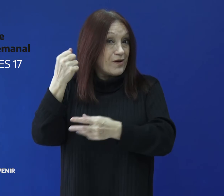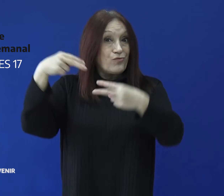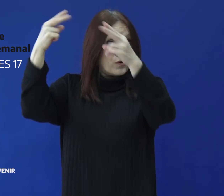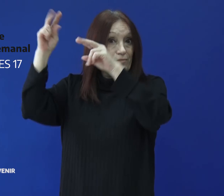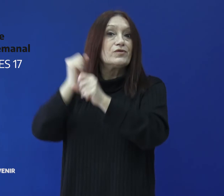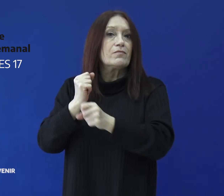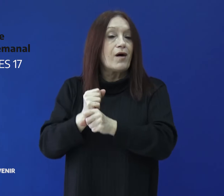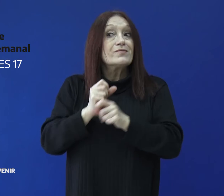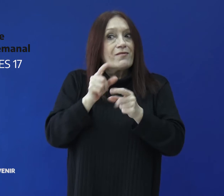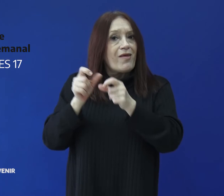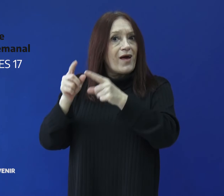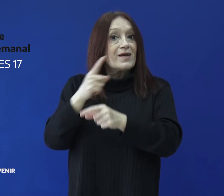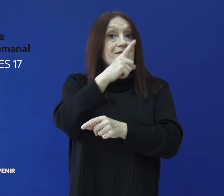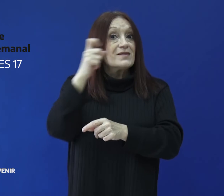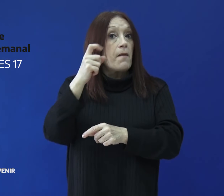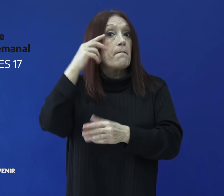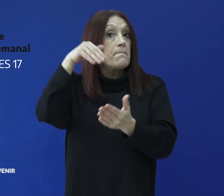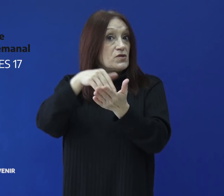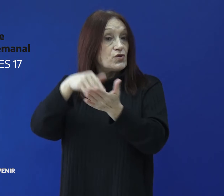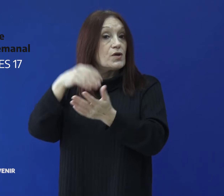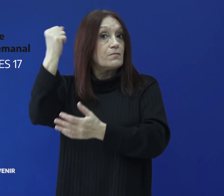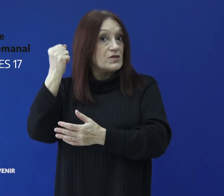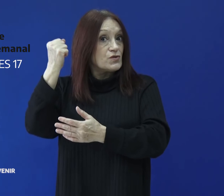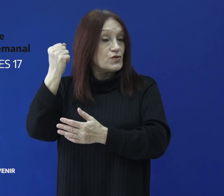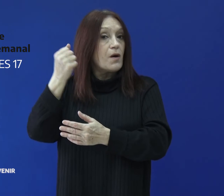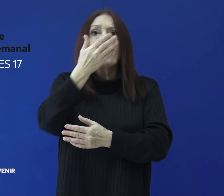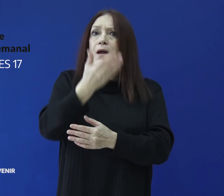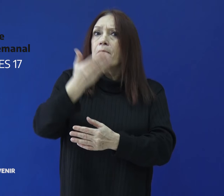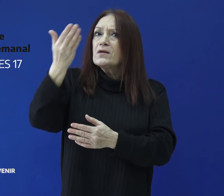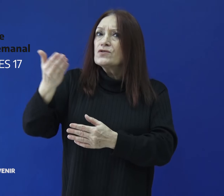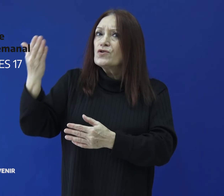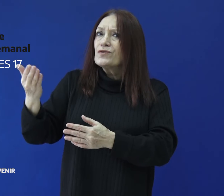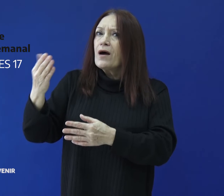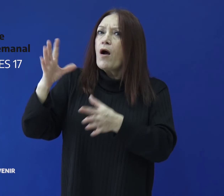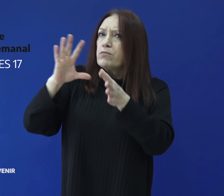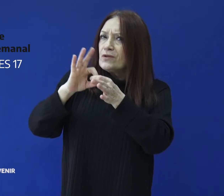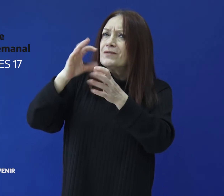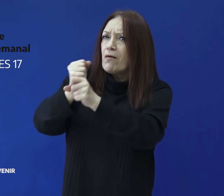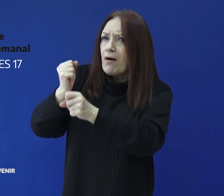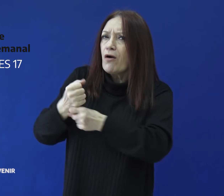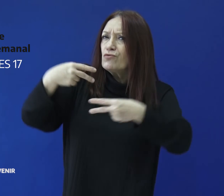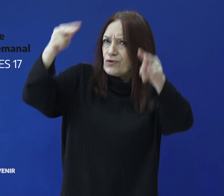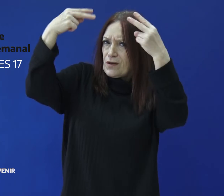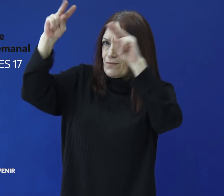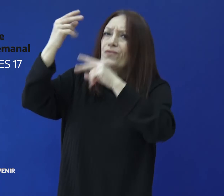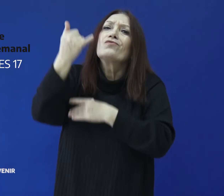millones de pesos para aquellos integrantes del sector que realizan actividades complementarias.